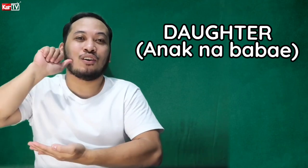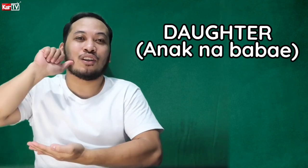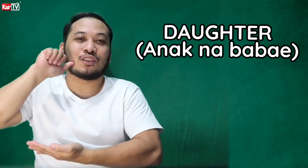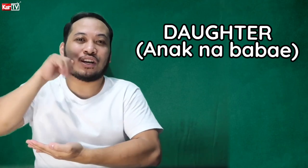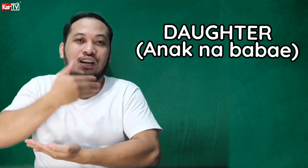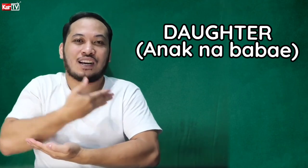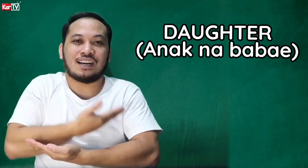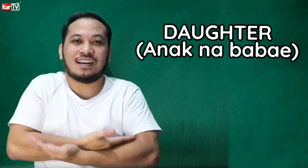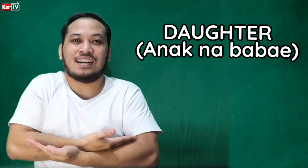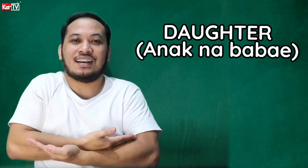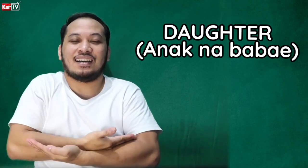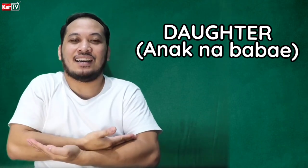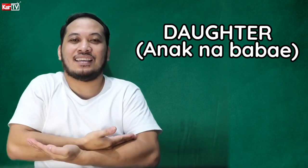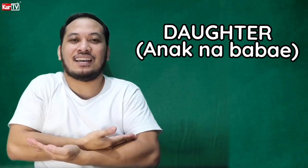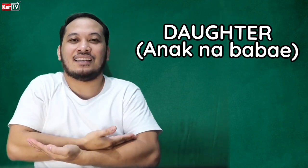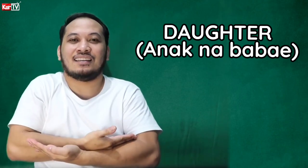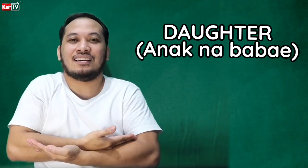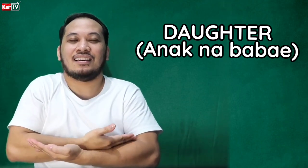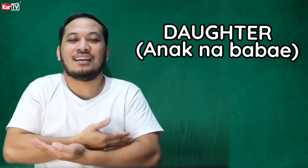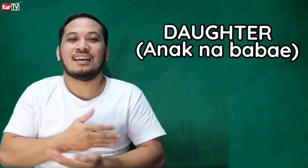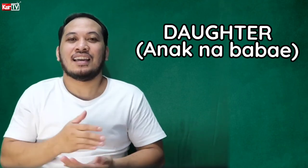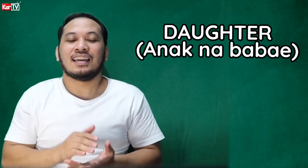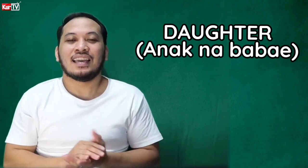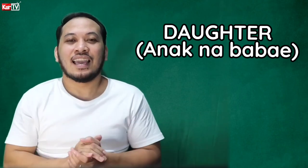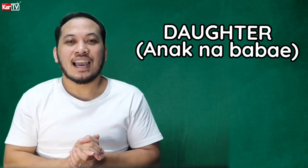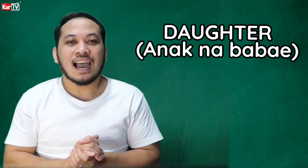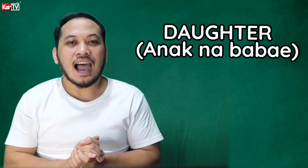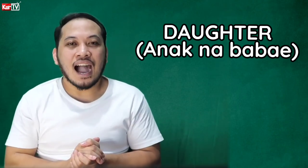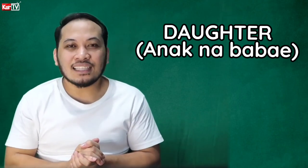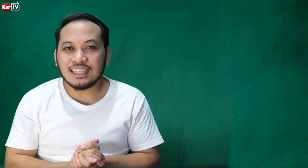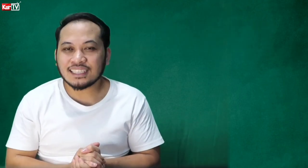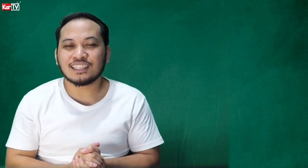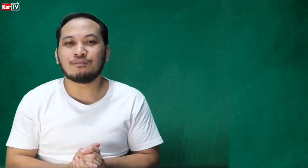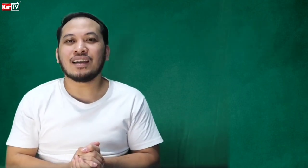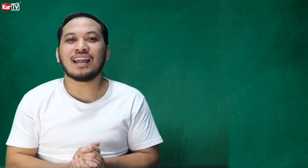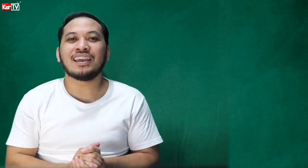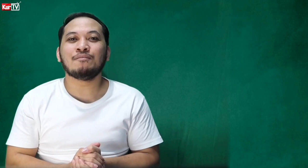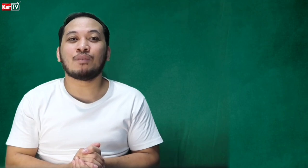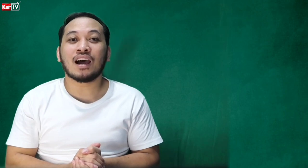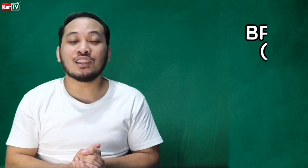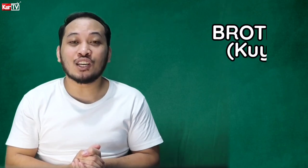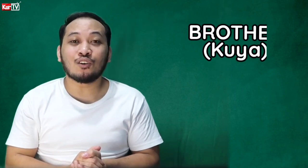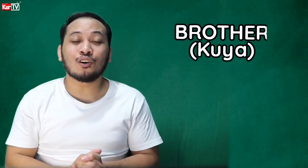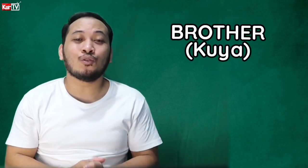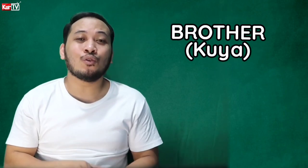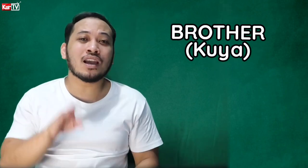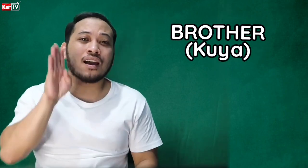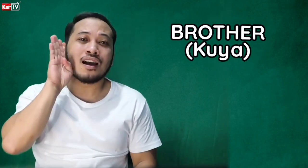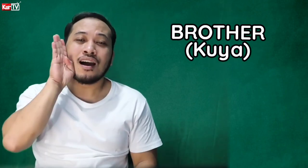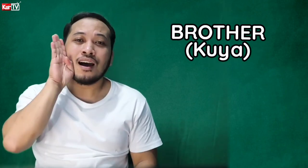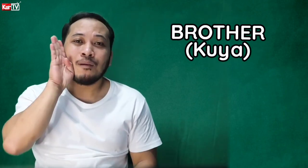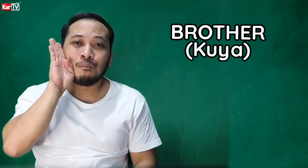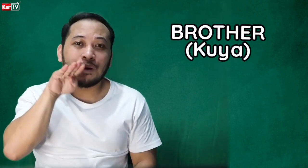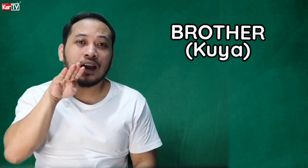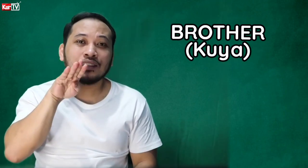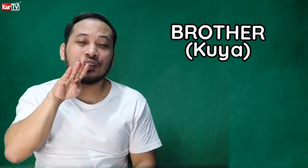Daughter. Ayan. Ang next naman ay brother or kuya. Brother.